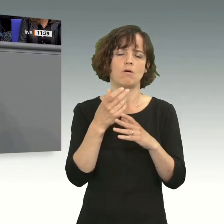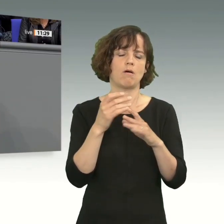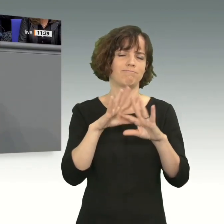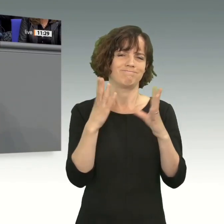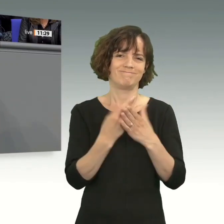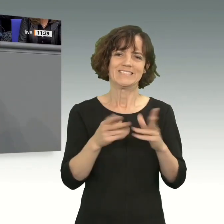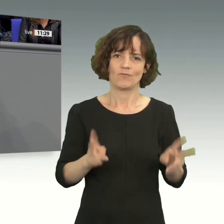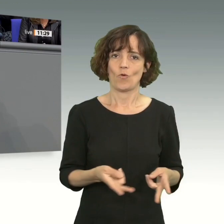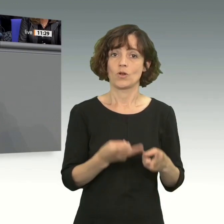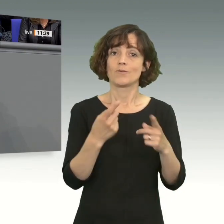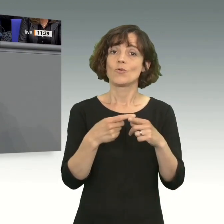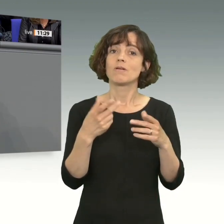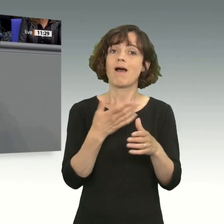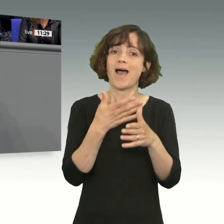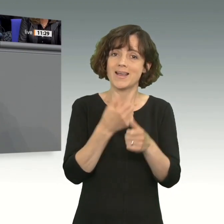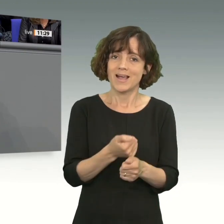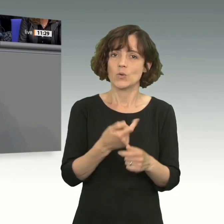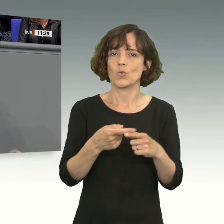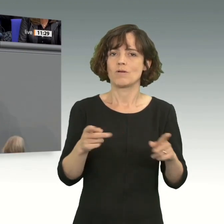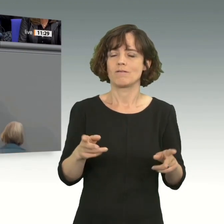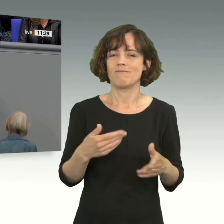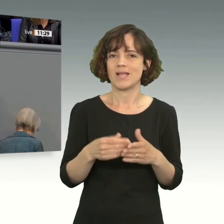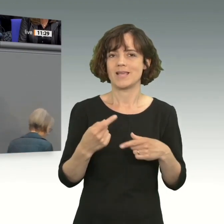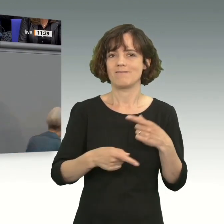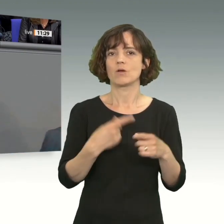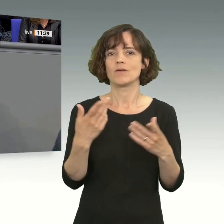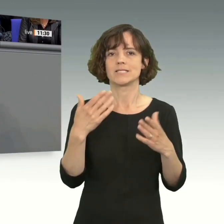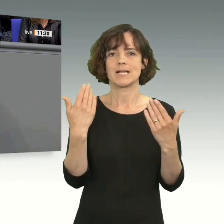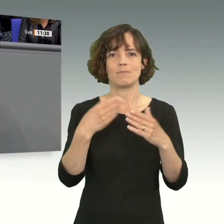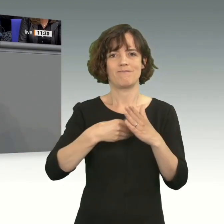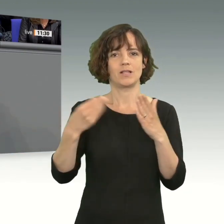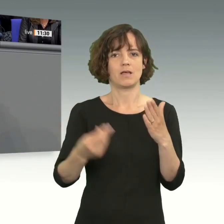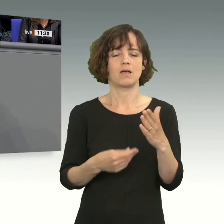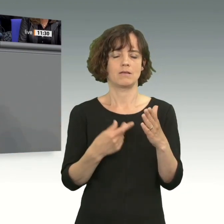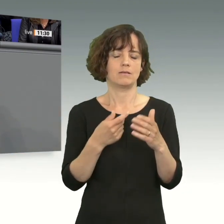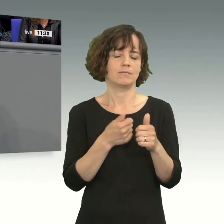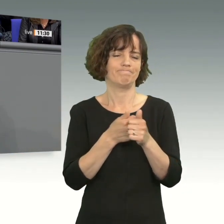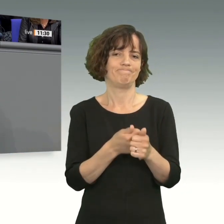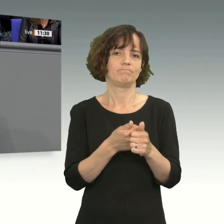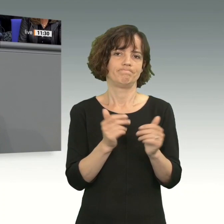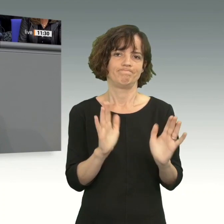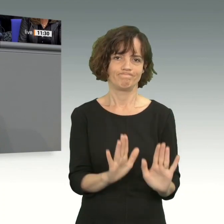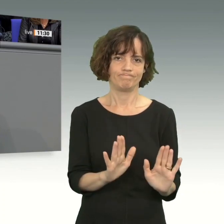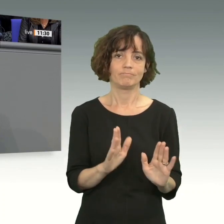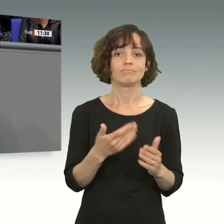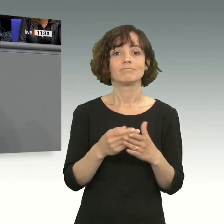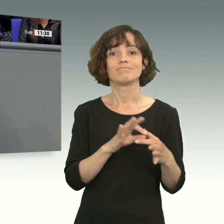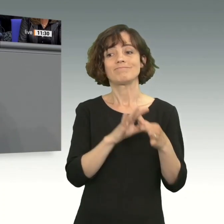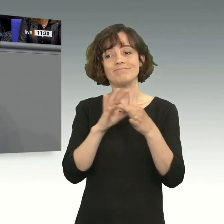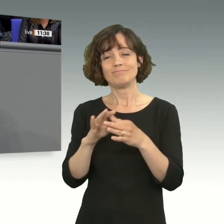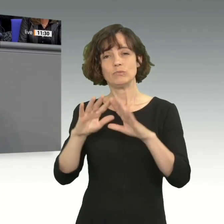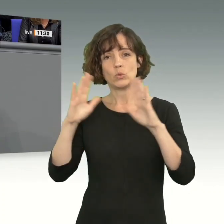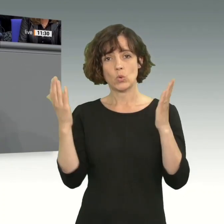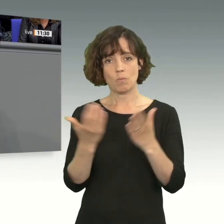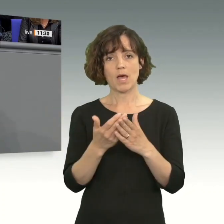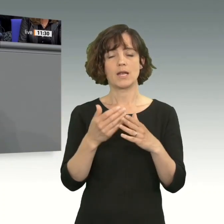Einhaltung und Weiterentwicklung der bestehenden internationalen Klimaverträge auch gewährleisten. Dabei sollen im Rahmen der globalen Klima und